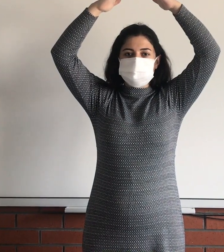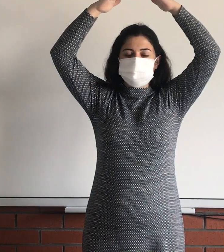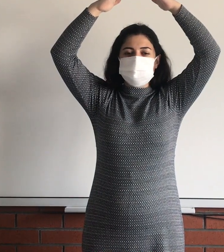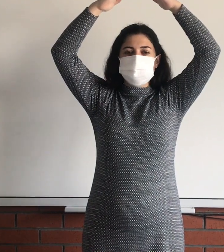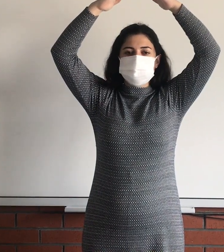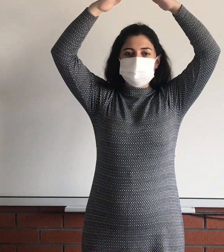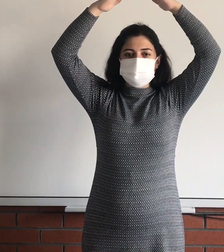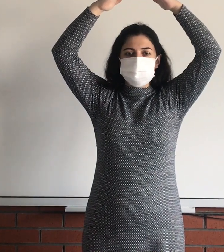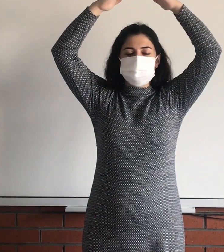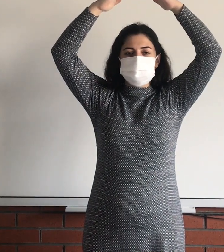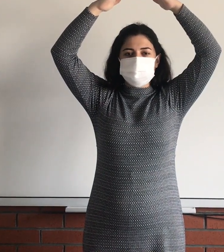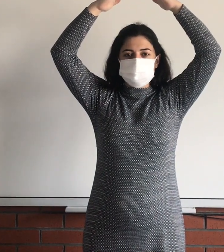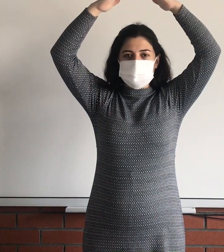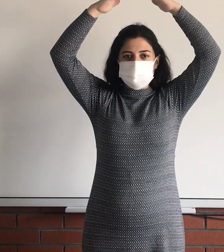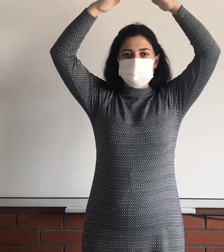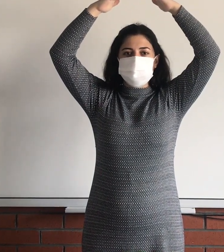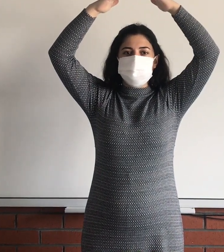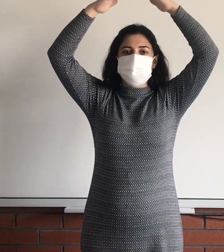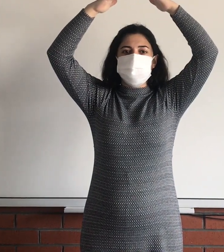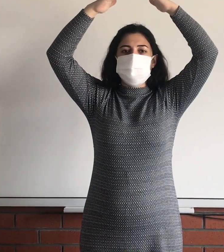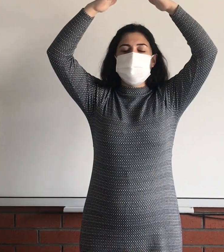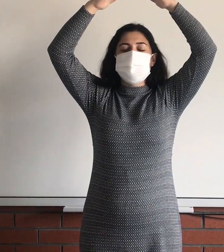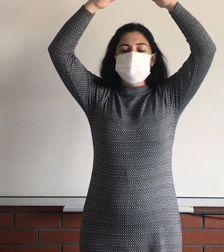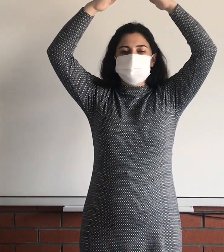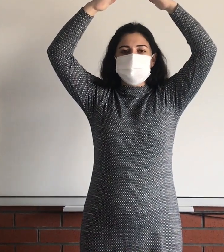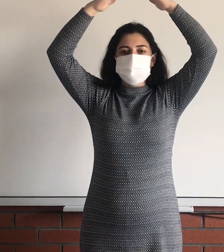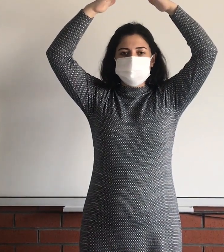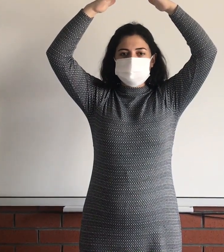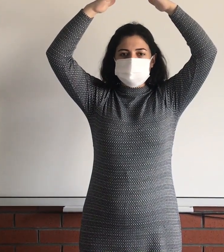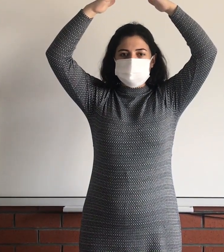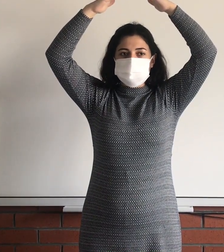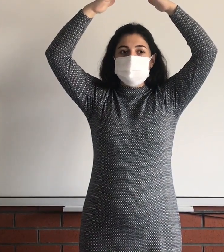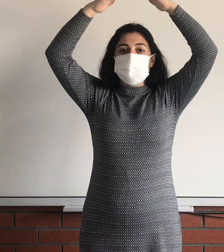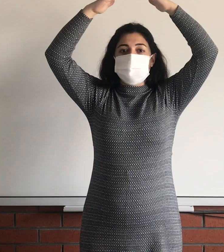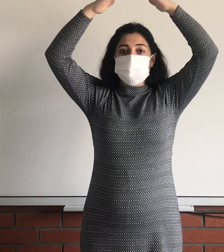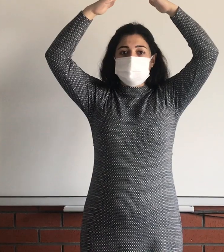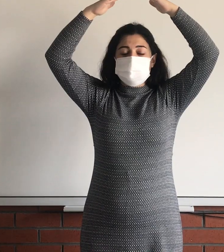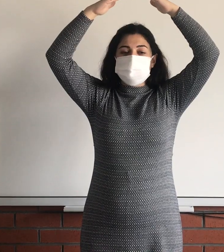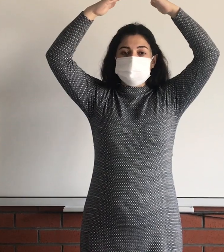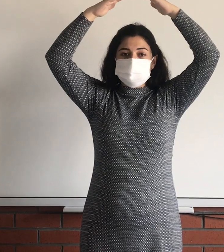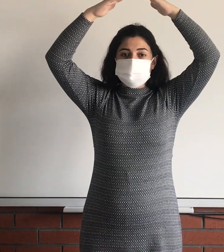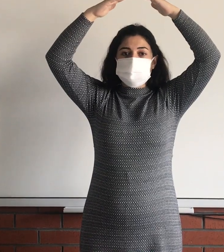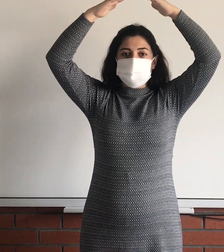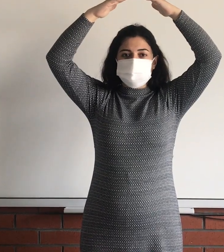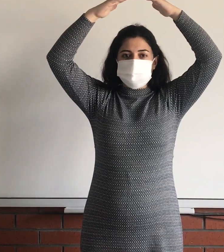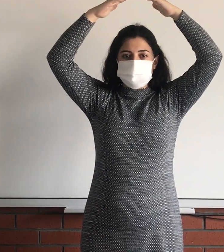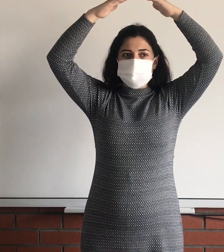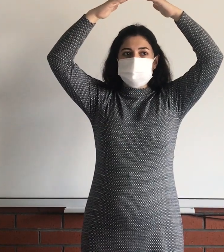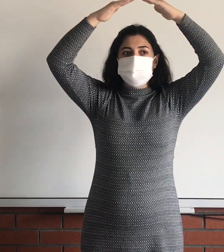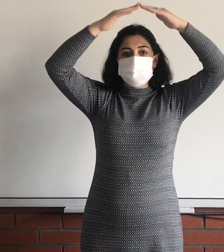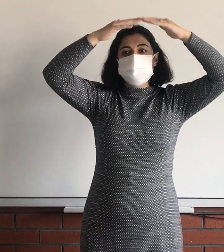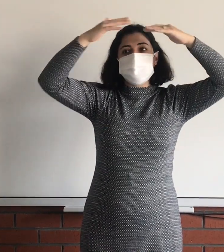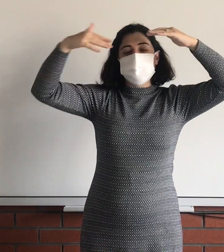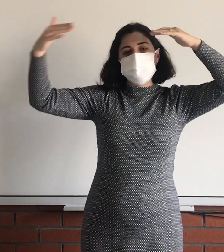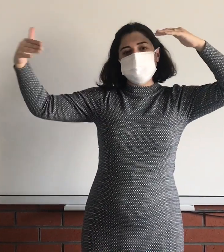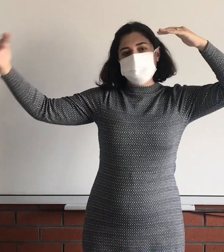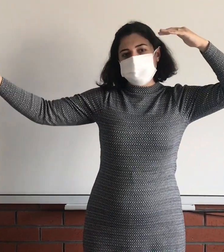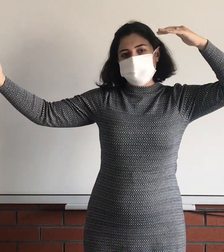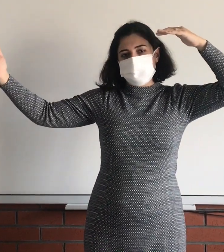Sizler de tek başınıza bir dağ olduğunuzda bunu yapabilirsiniz. Ama eğer sıra dağ olacaksam benim yan yana dizilmem